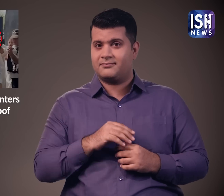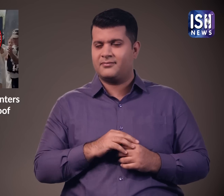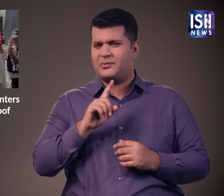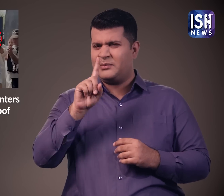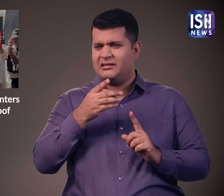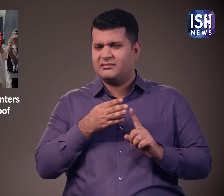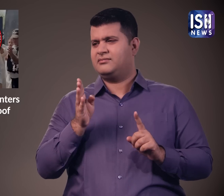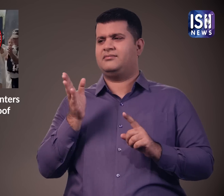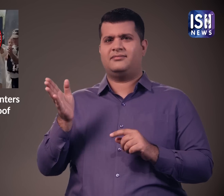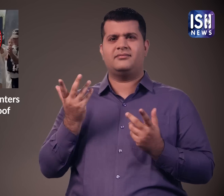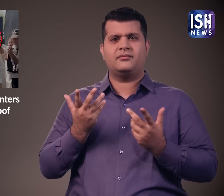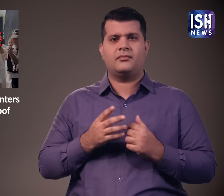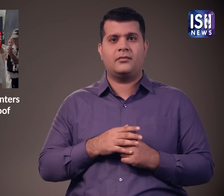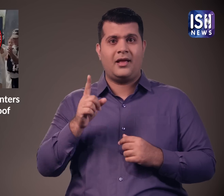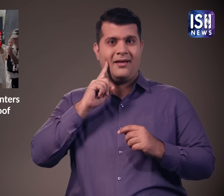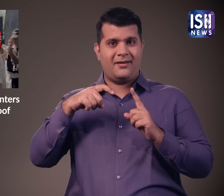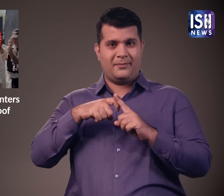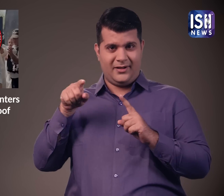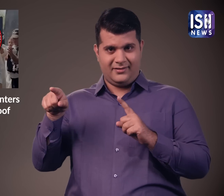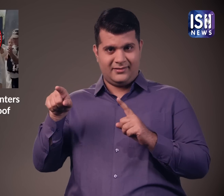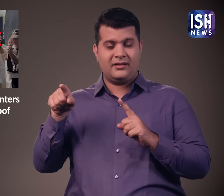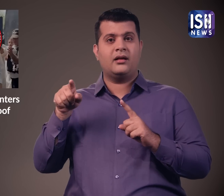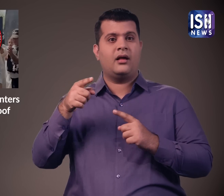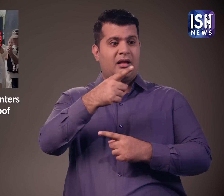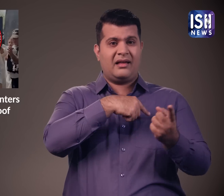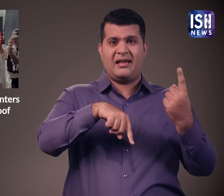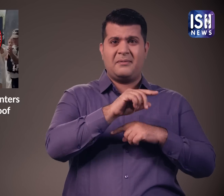इसकी हडावा जहां पाकिस्तान उनसे नफरत करता है